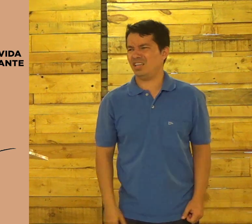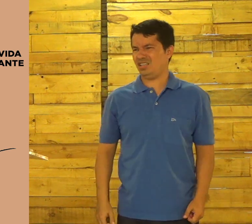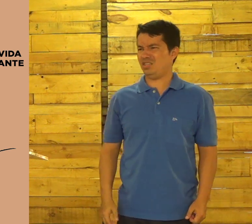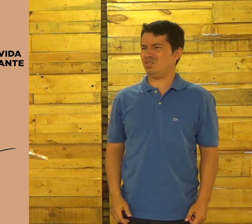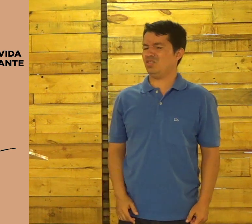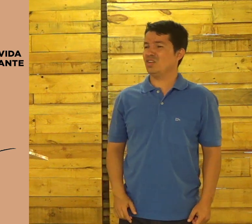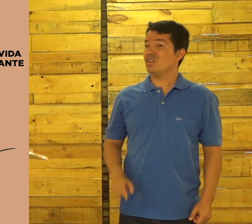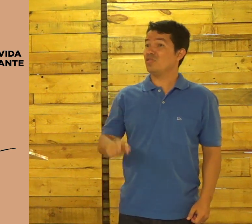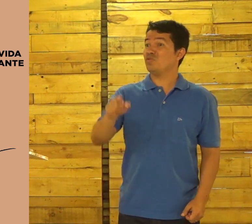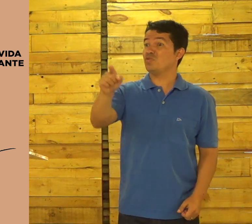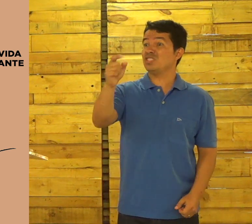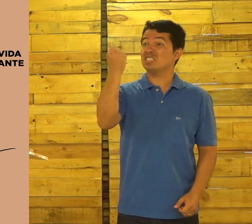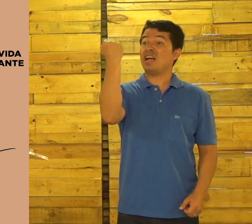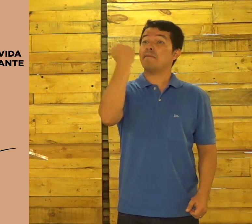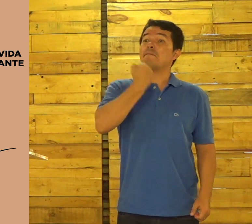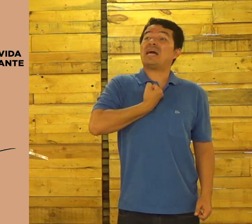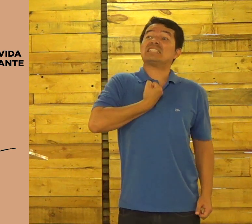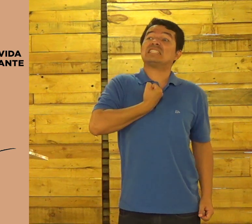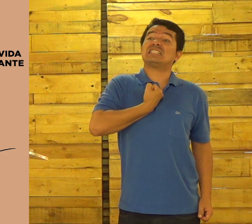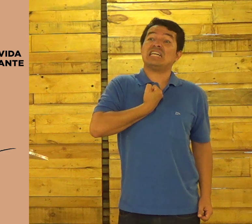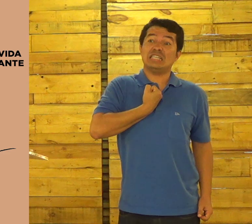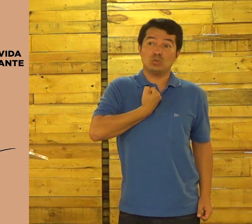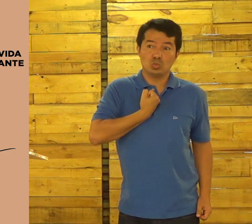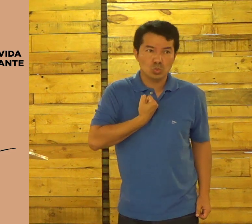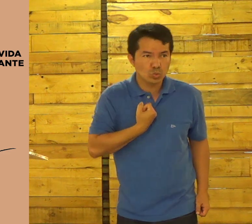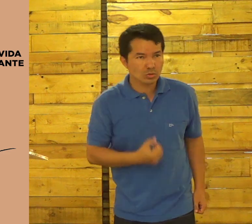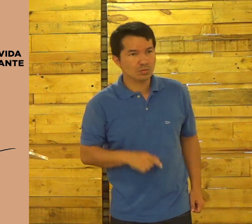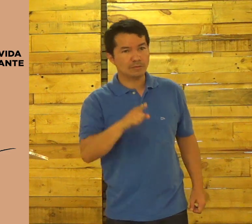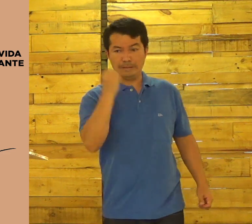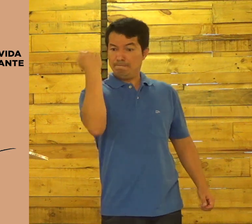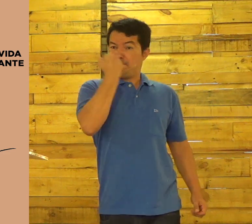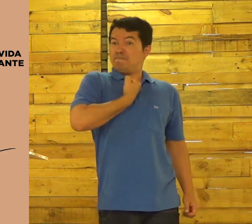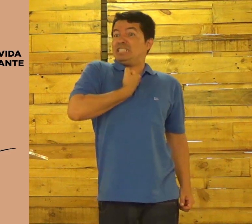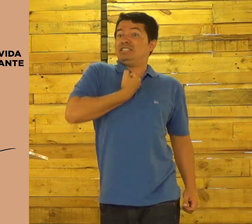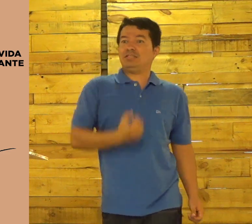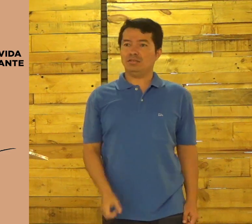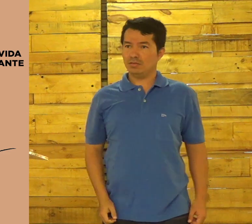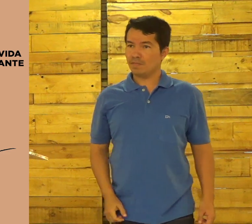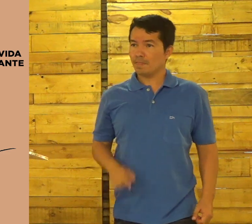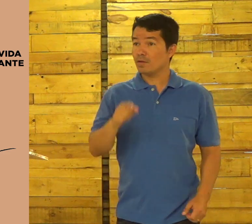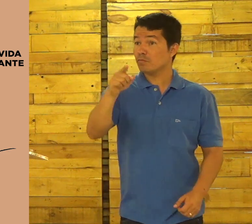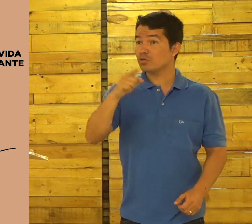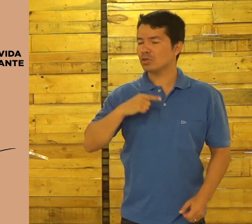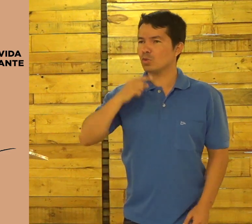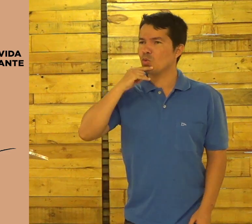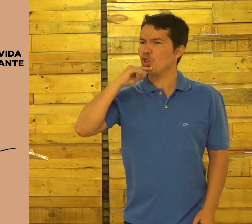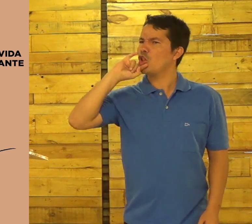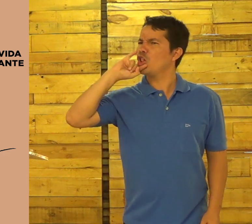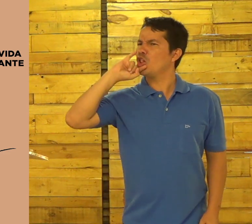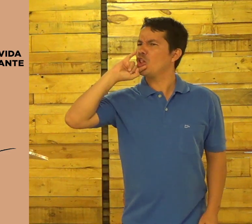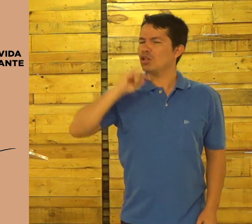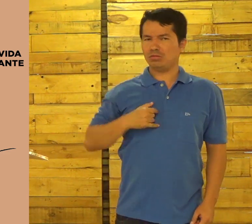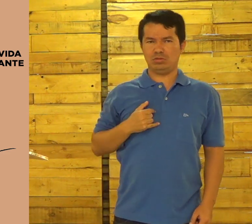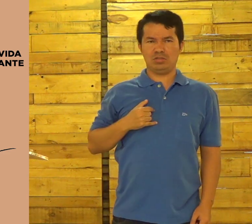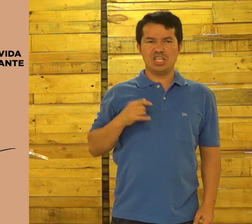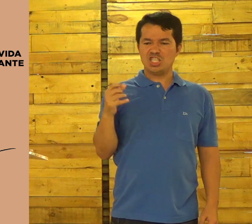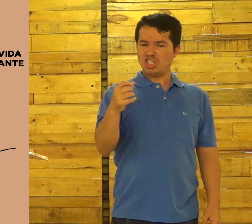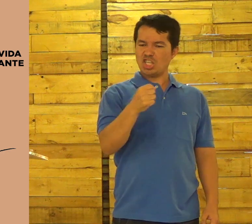É horrível, é feio. Você está se matando. Você está se matando. Se você